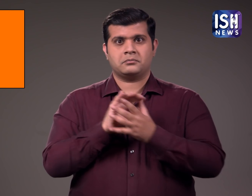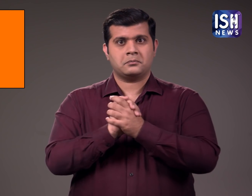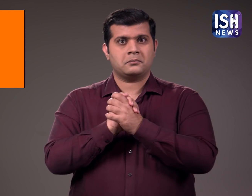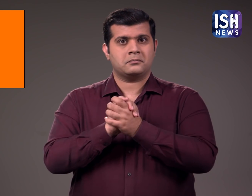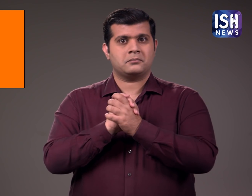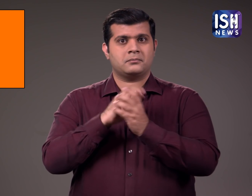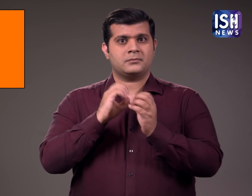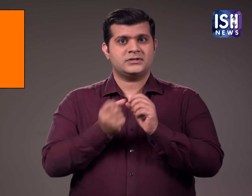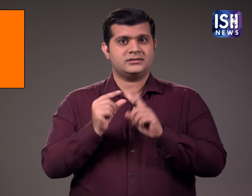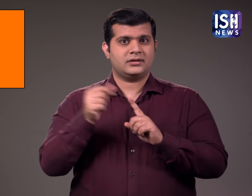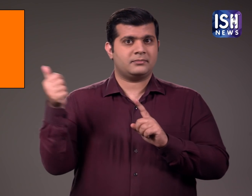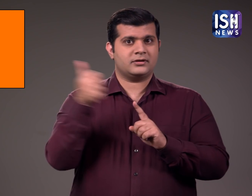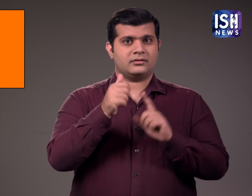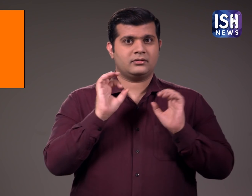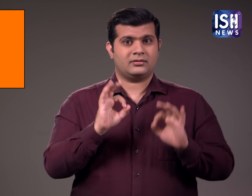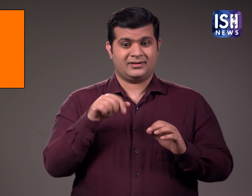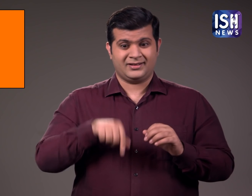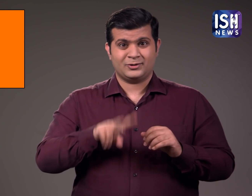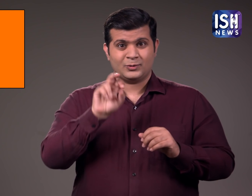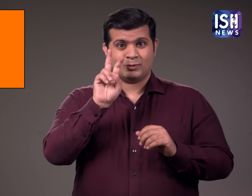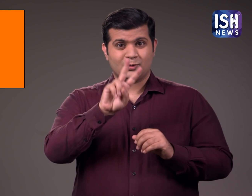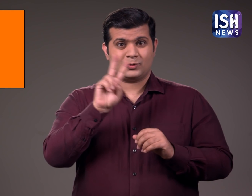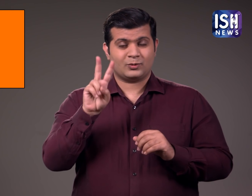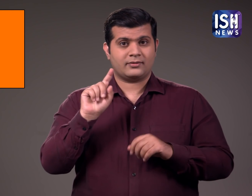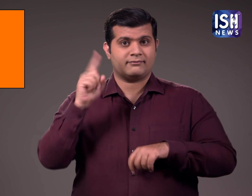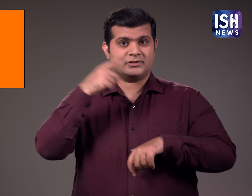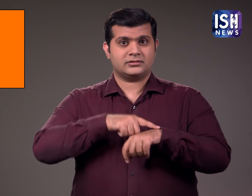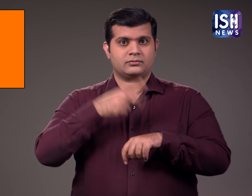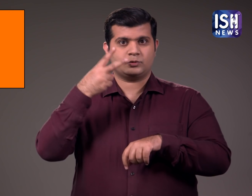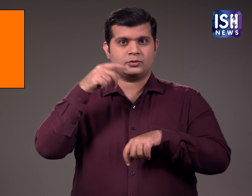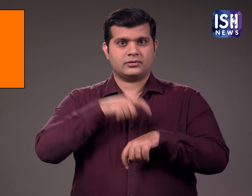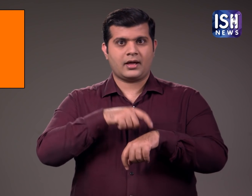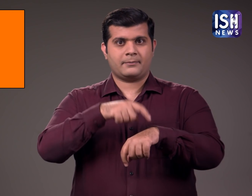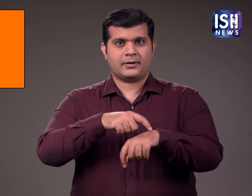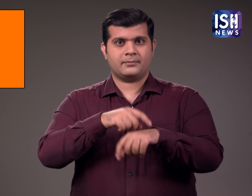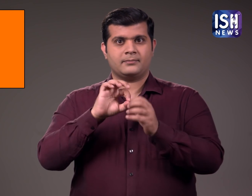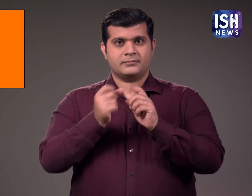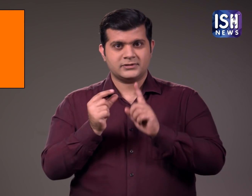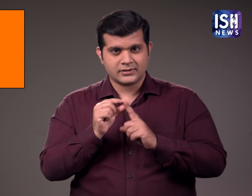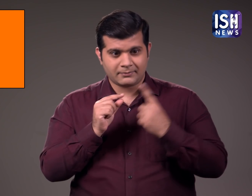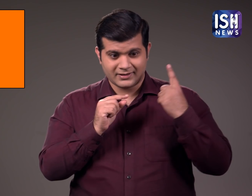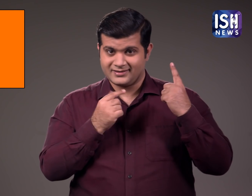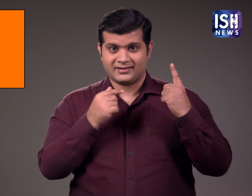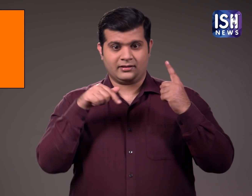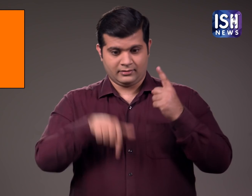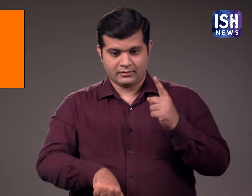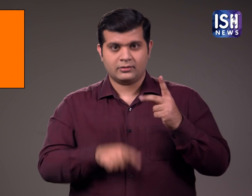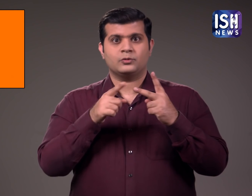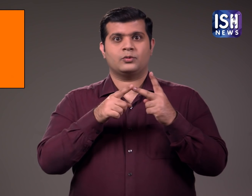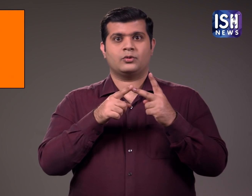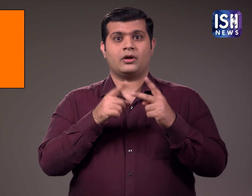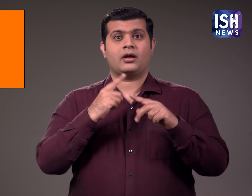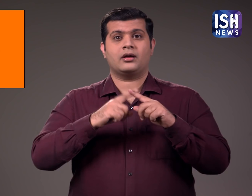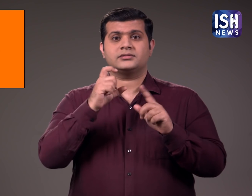बदाई हो यह पहली बार होगा जब भाजपा और मुख्यो मंत्री योगी अधित्यनाथ राज्यव में